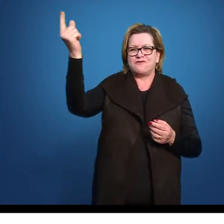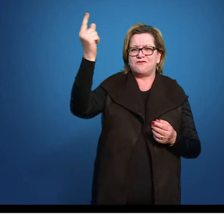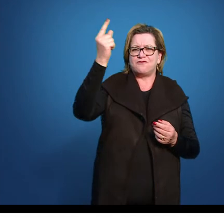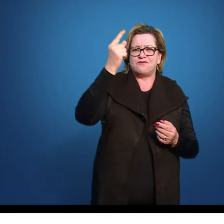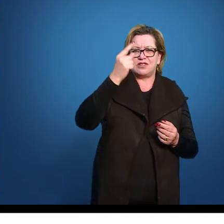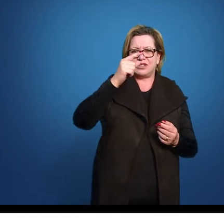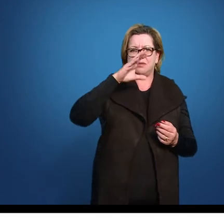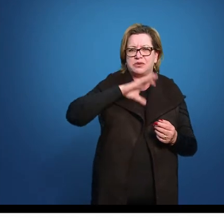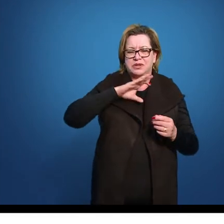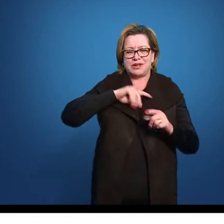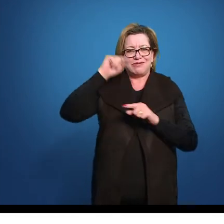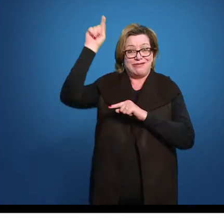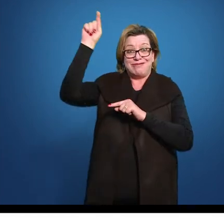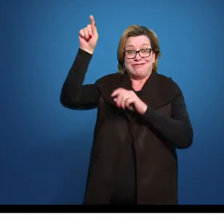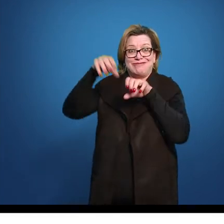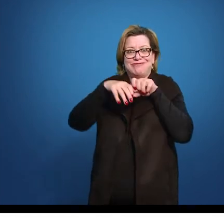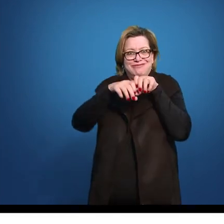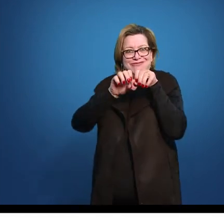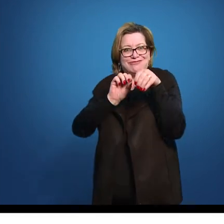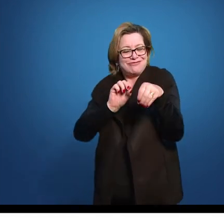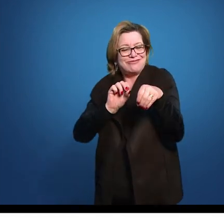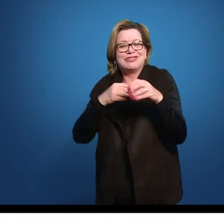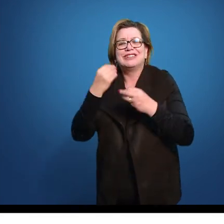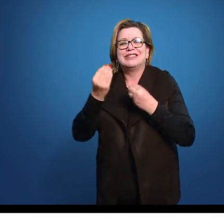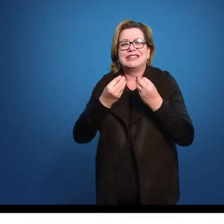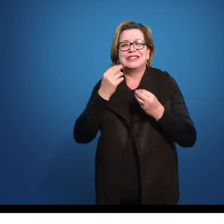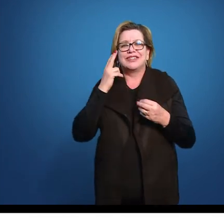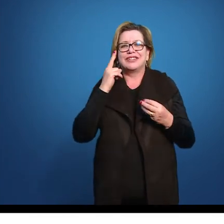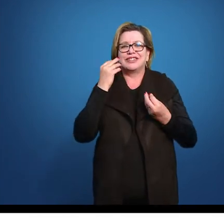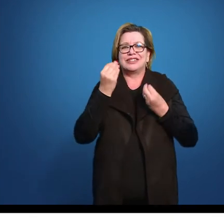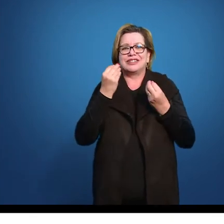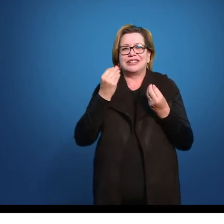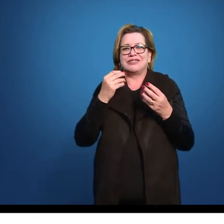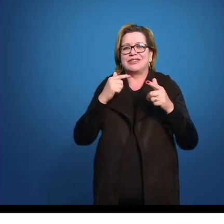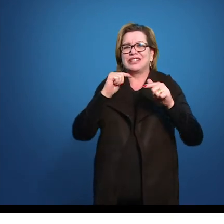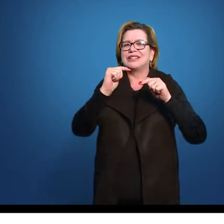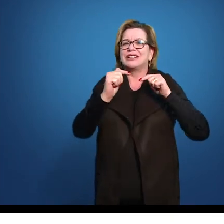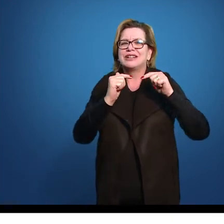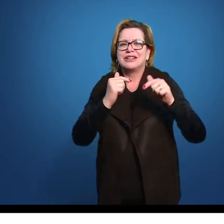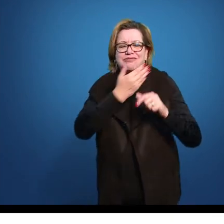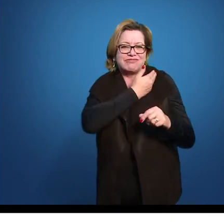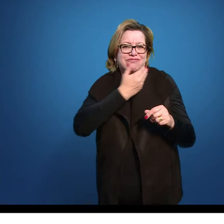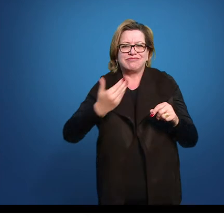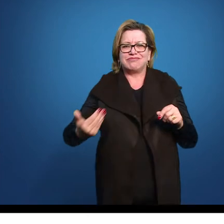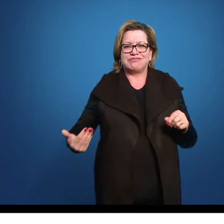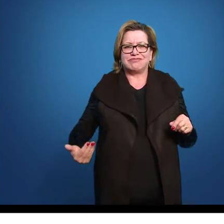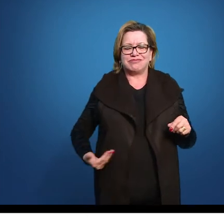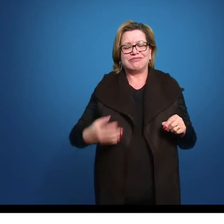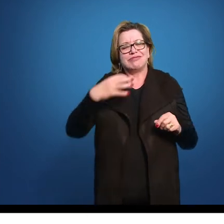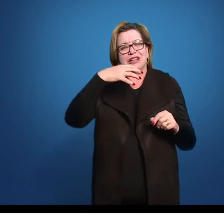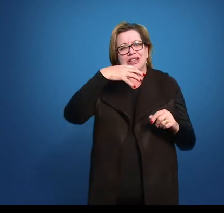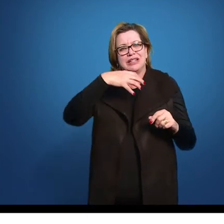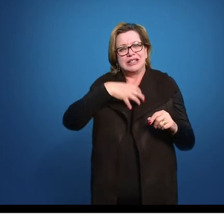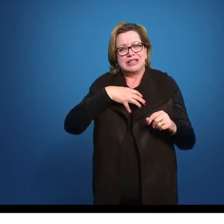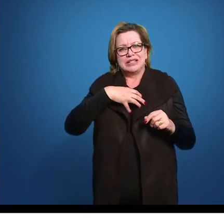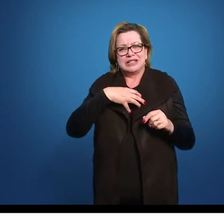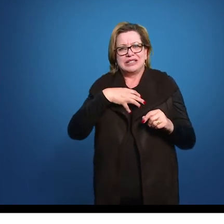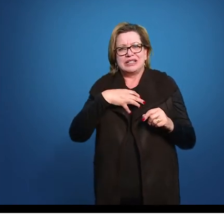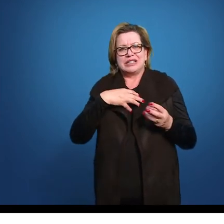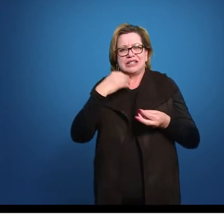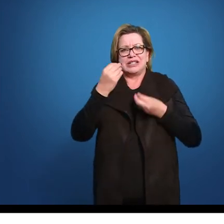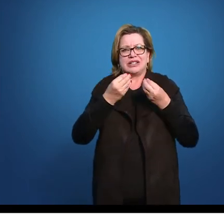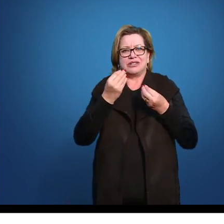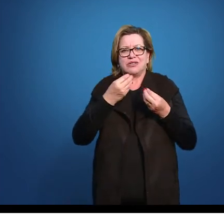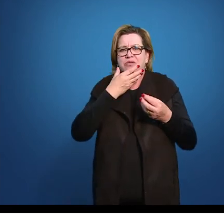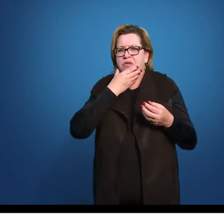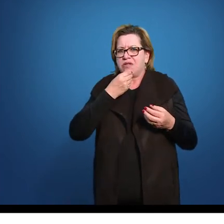Onde ele se formou E vai servir então Como um funcionário público Digamos assim na Bahia E ele enquanto um